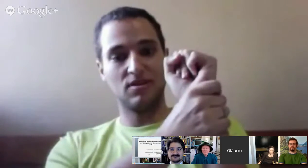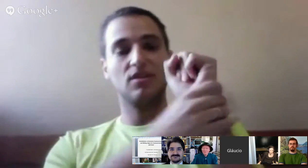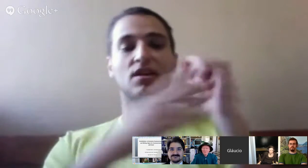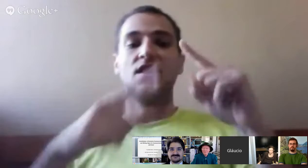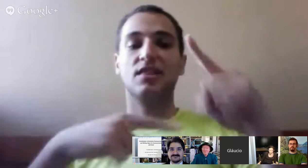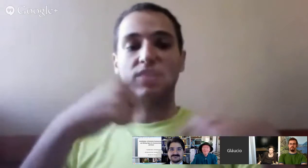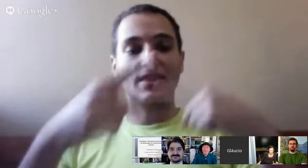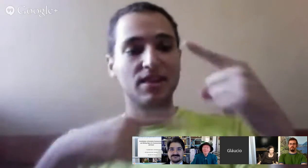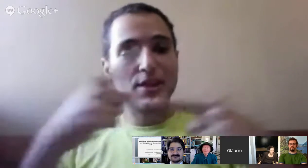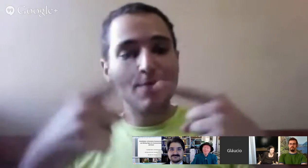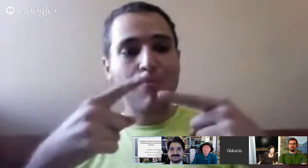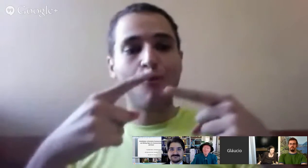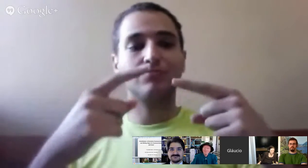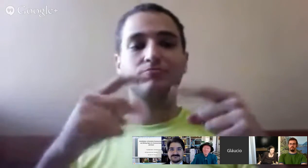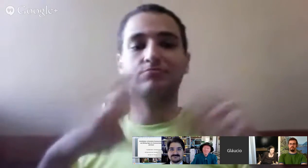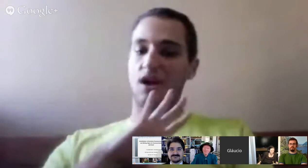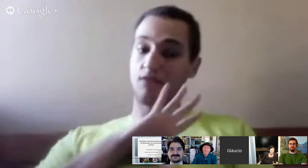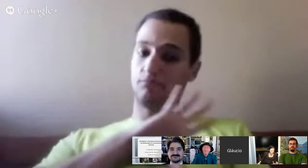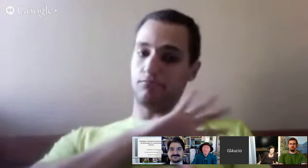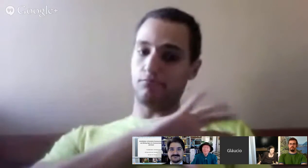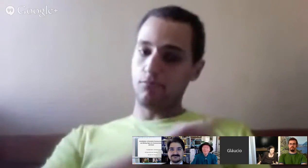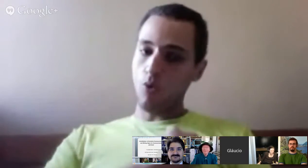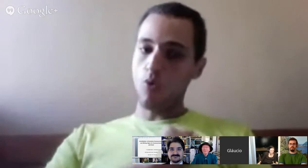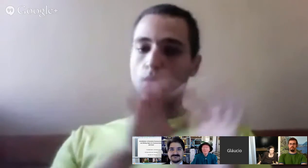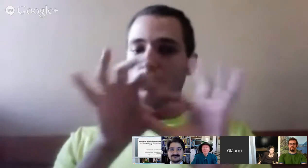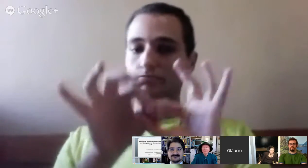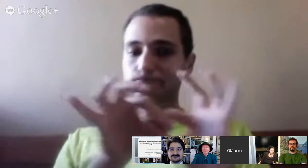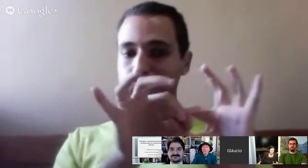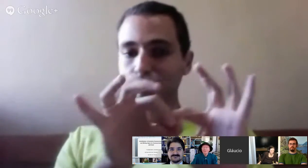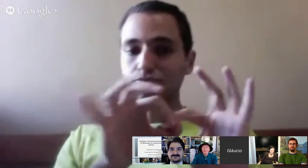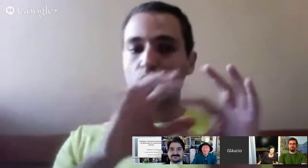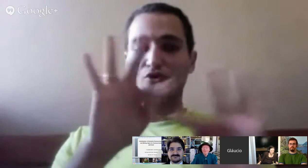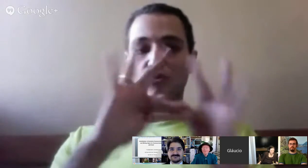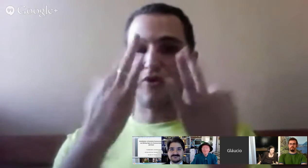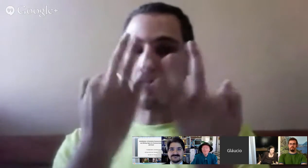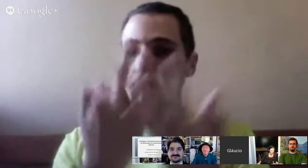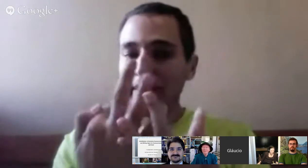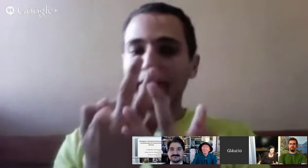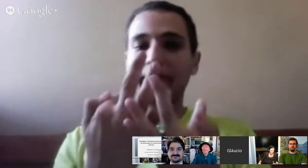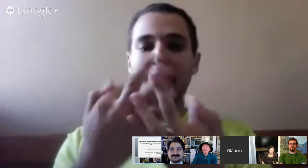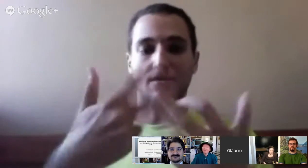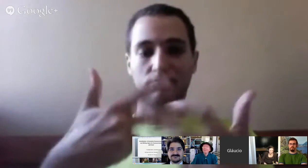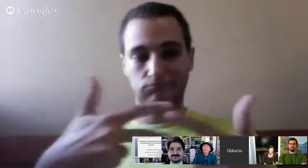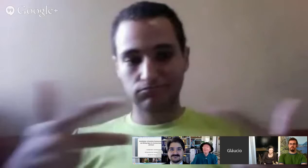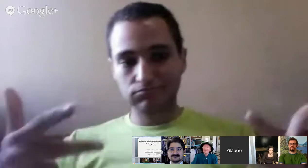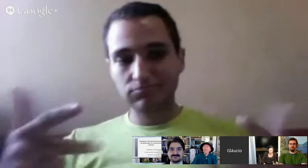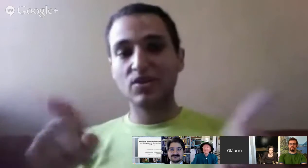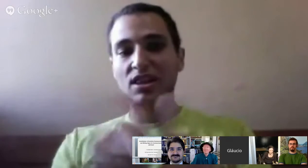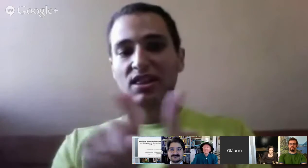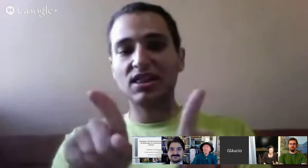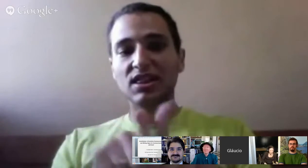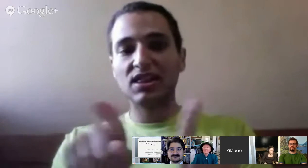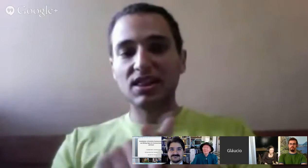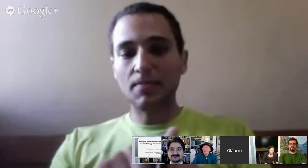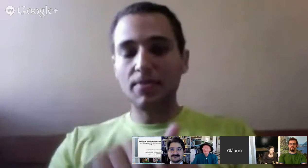sono, entre outras. E aí subindo na pirâmide nós temos em seguida segurança,